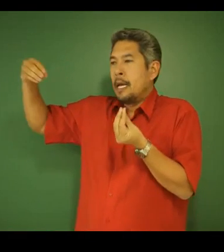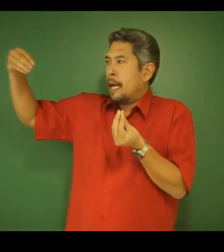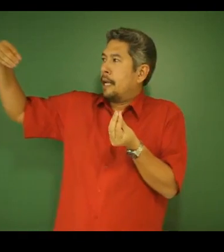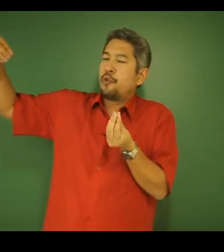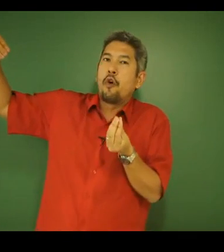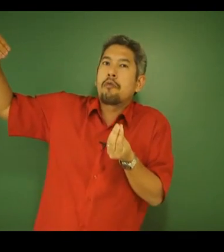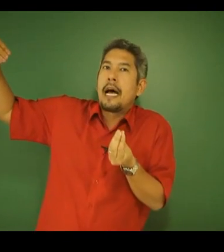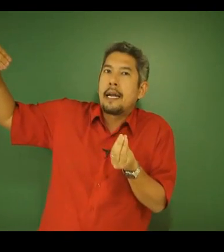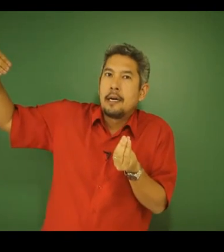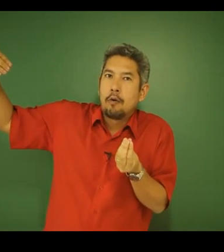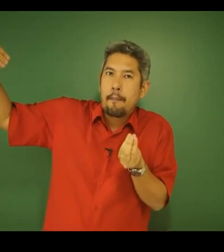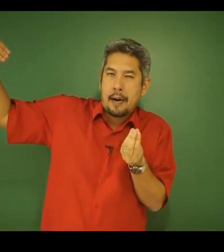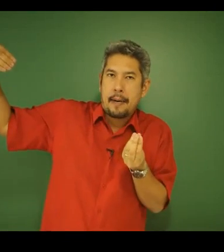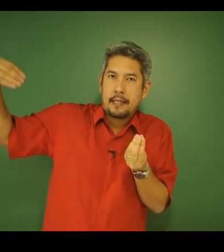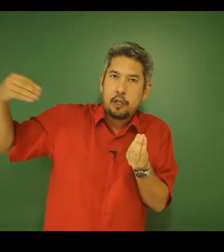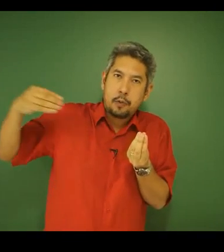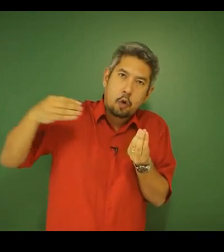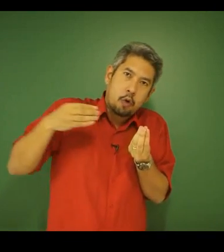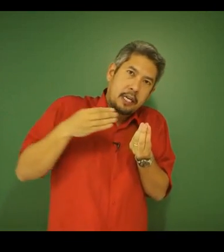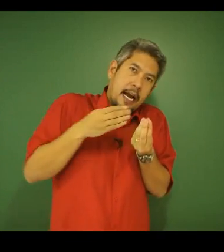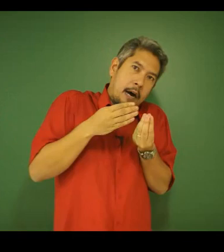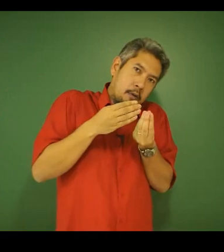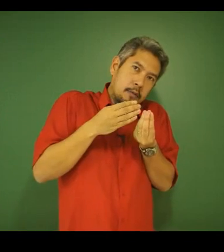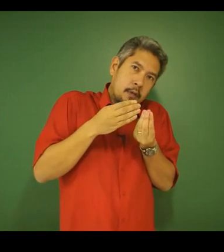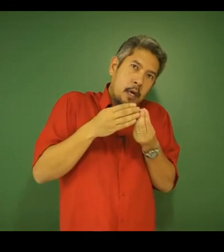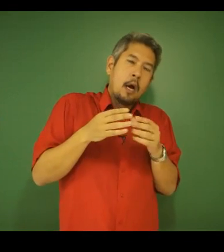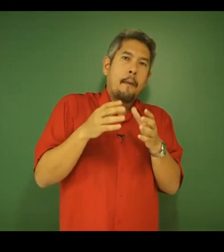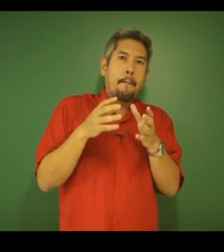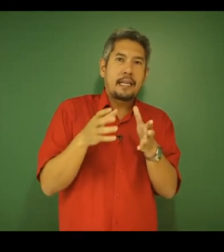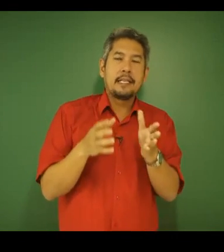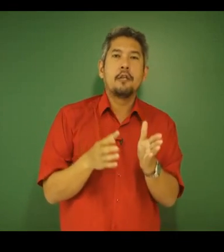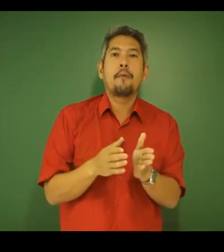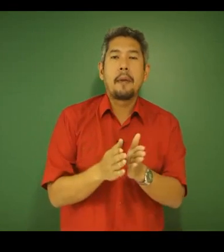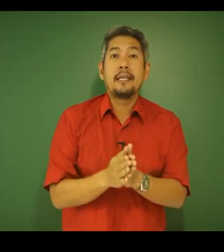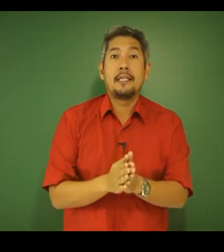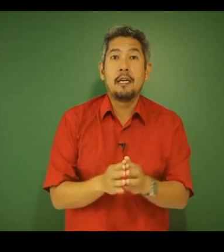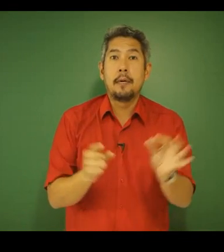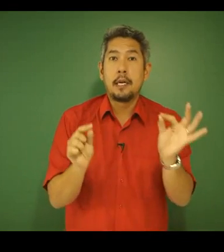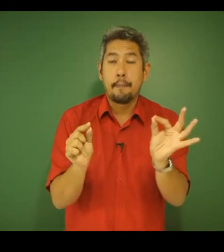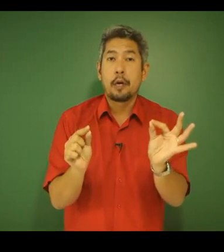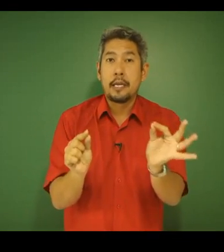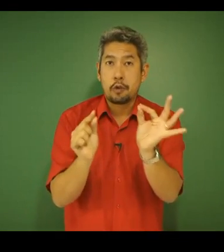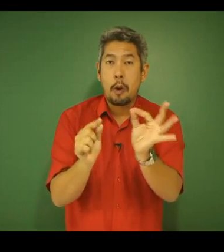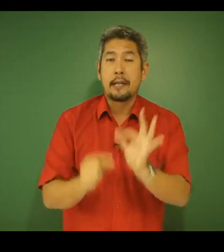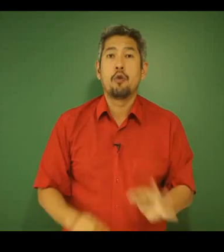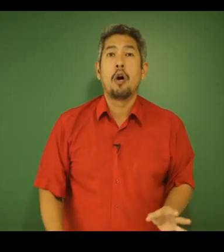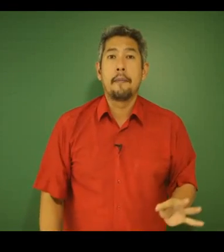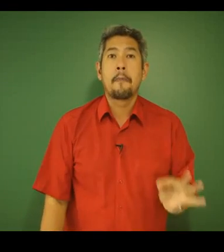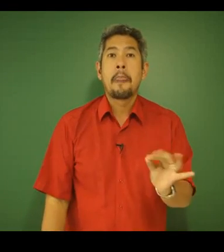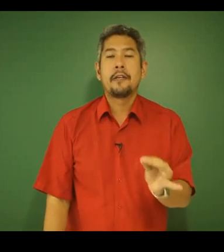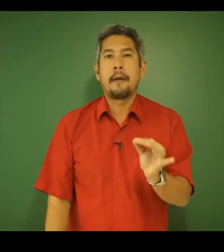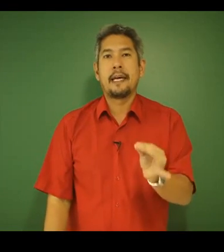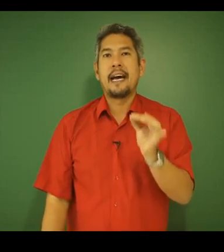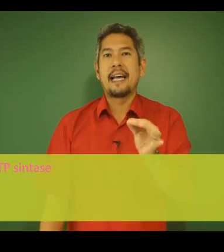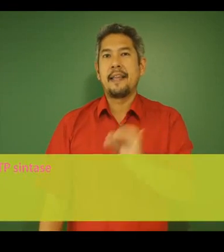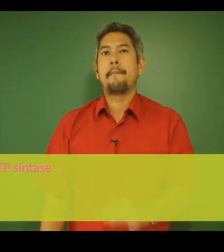eles voltarão para a matriz mitocondrial, passando por uma enzima importante, guarda o nome, chamada ATP